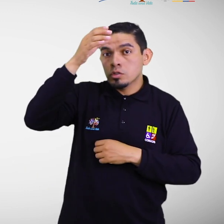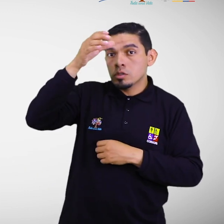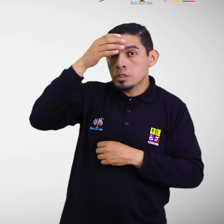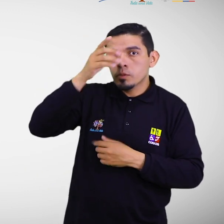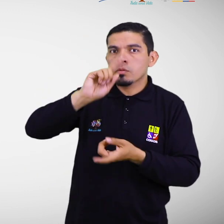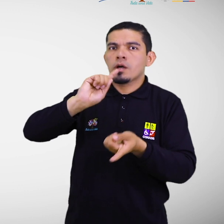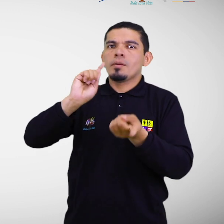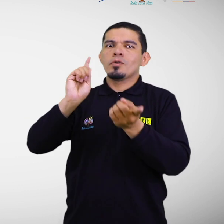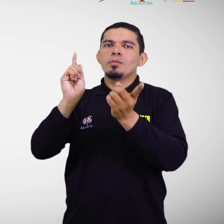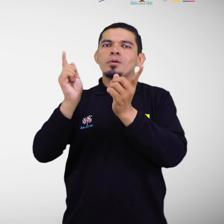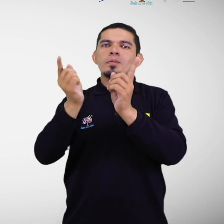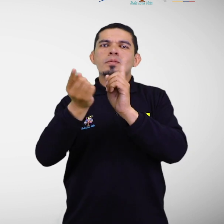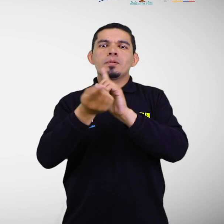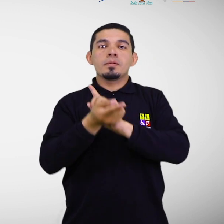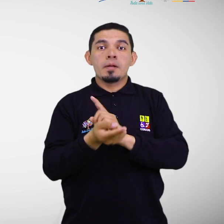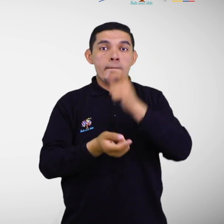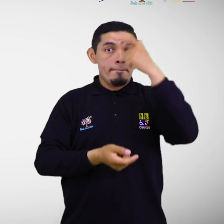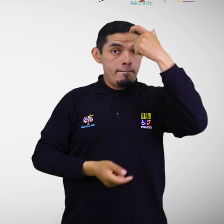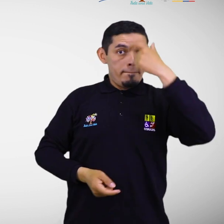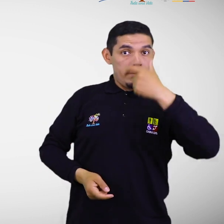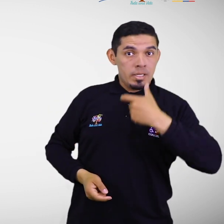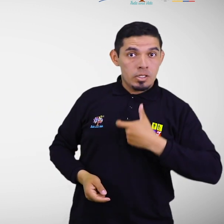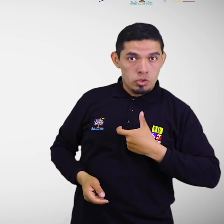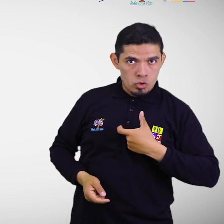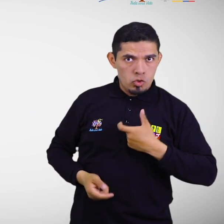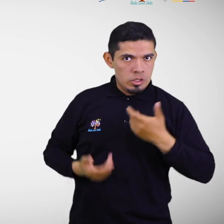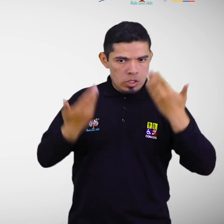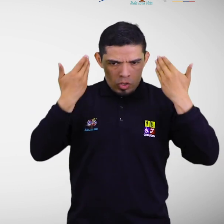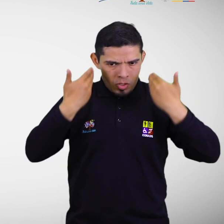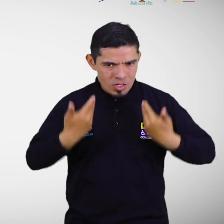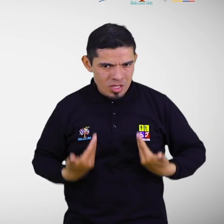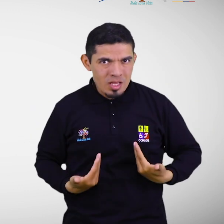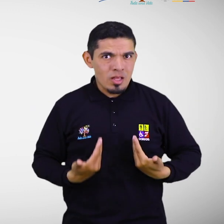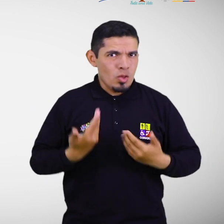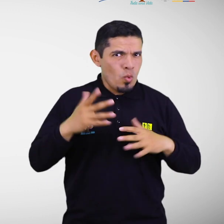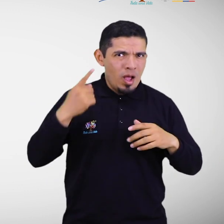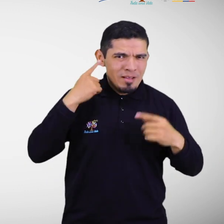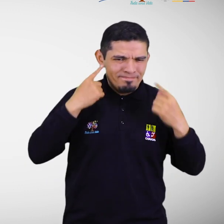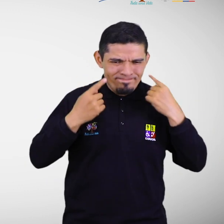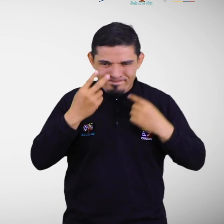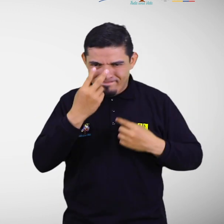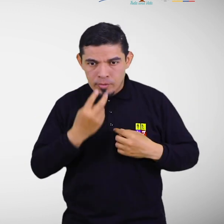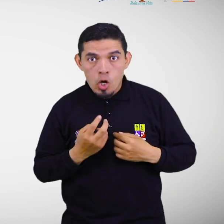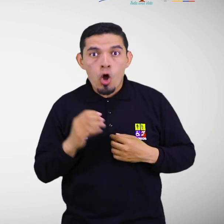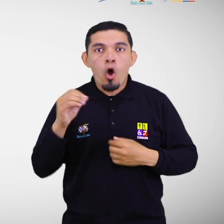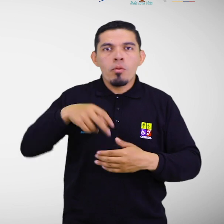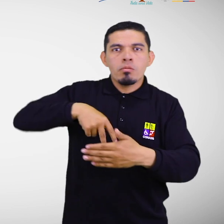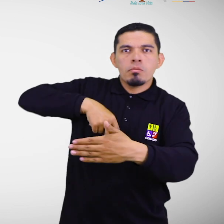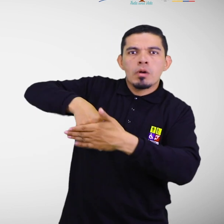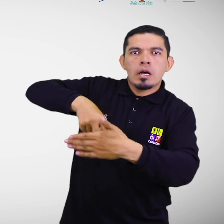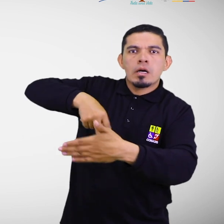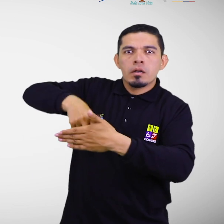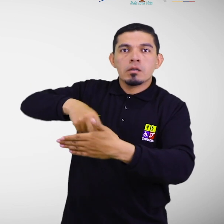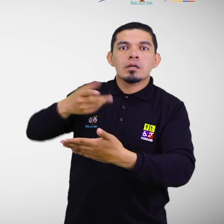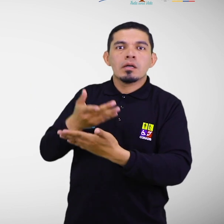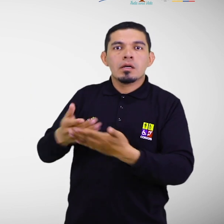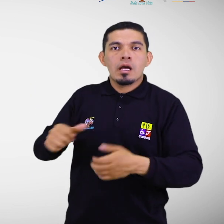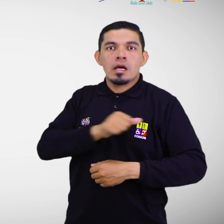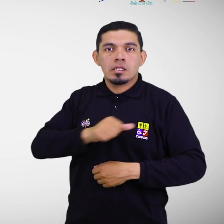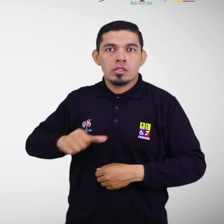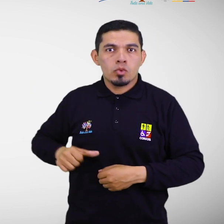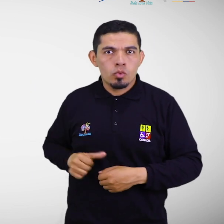que resulta de la interacción entre las personas con deficiencias y las barreras debidas a la actitud y al entorno que evitan su